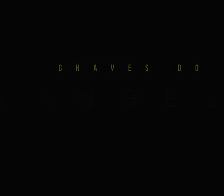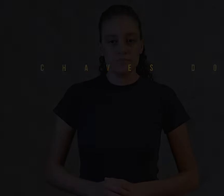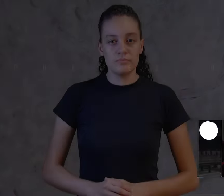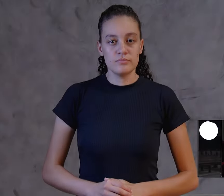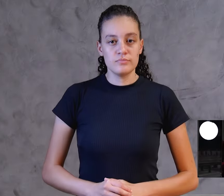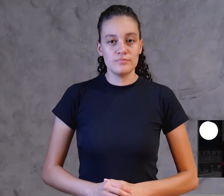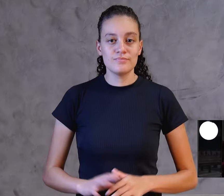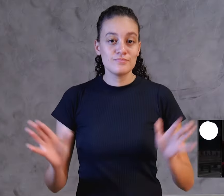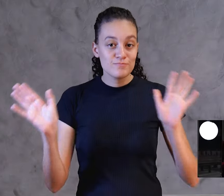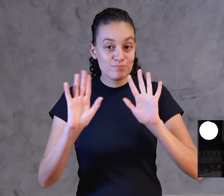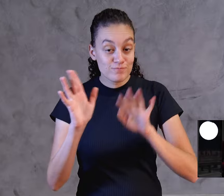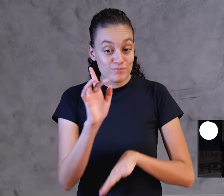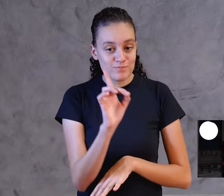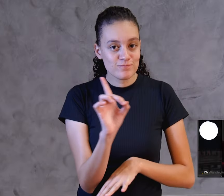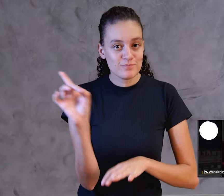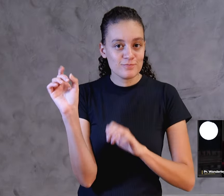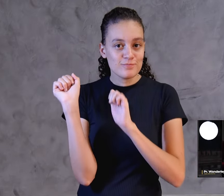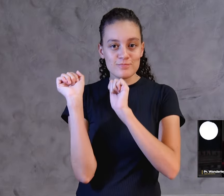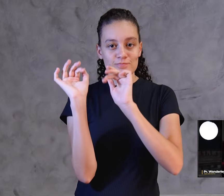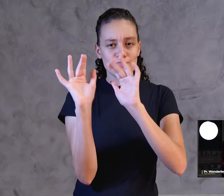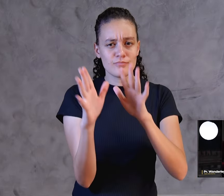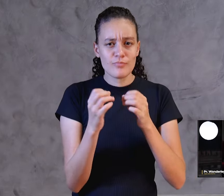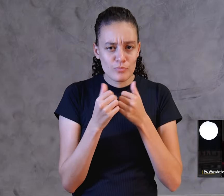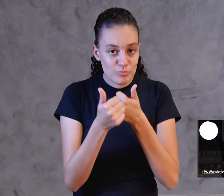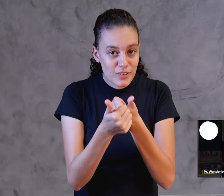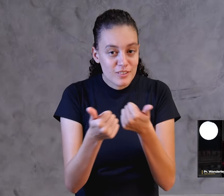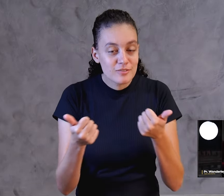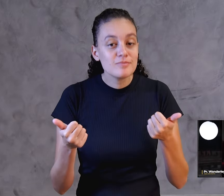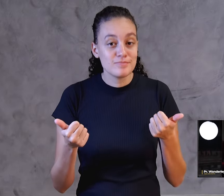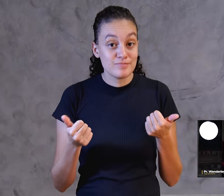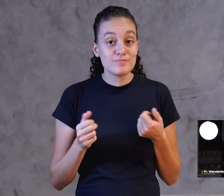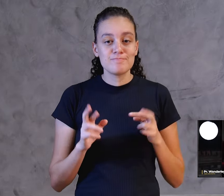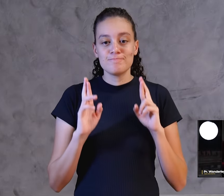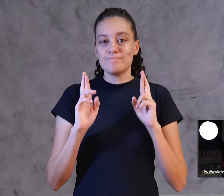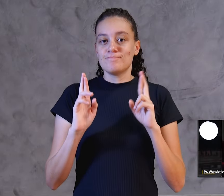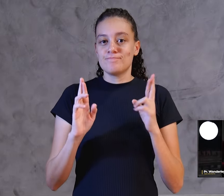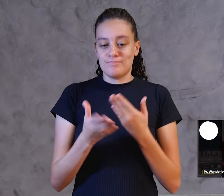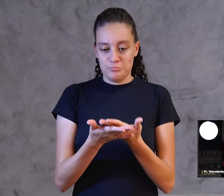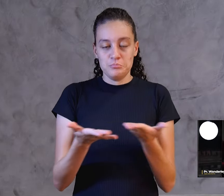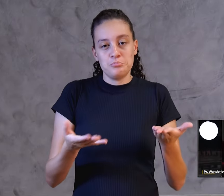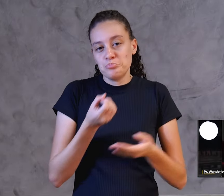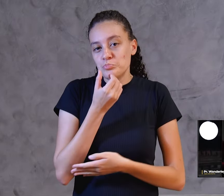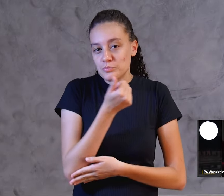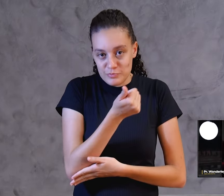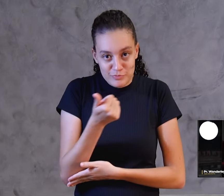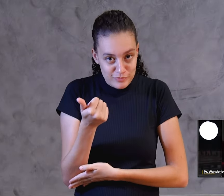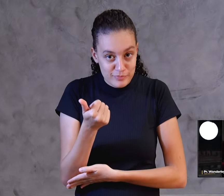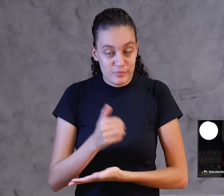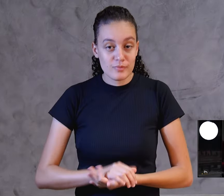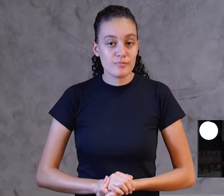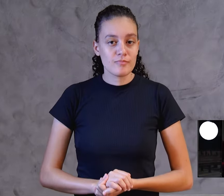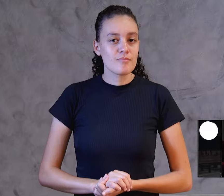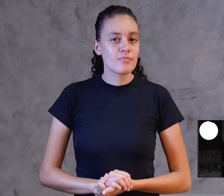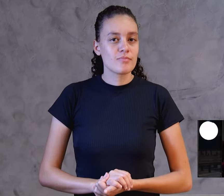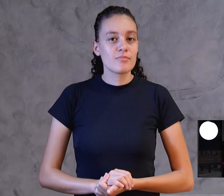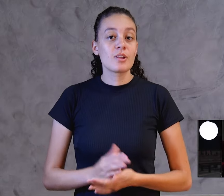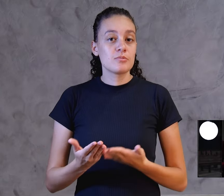Olá, Deus abençoe, como vai? Tudo bem? Eu espero que você esteja bem e trazemos esse vídeo